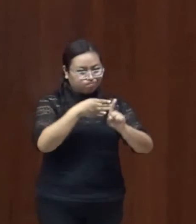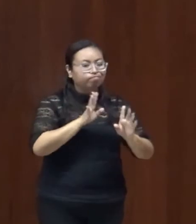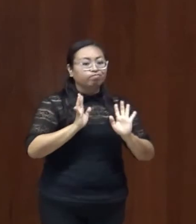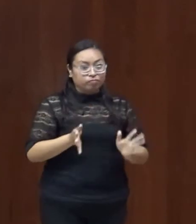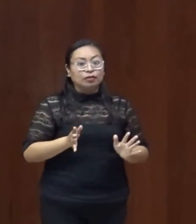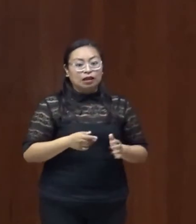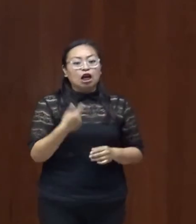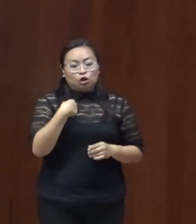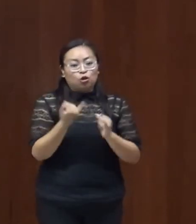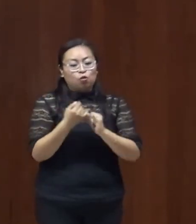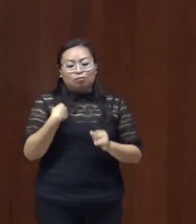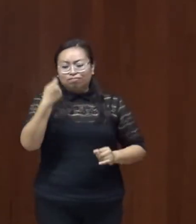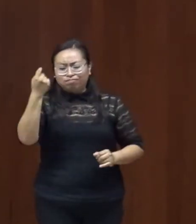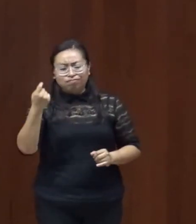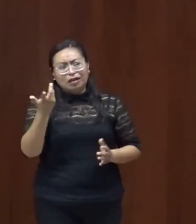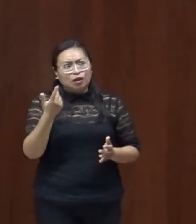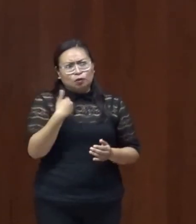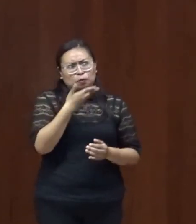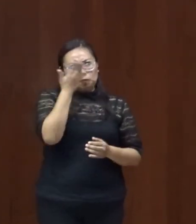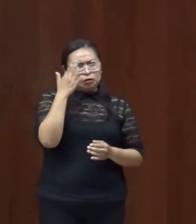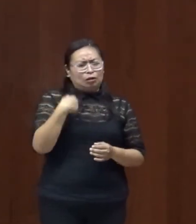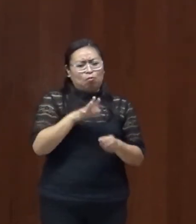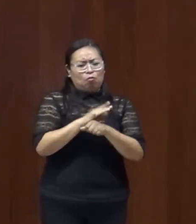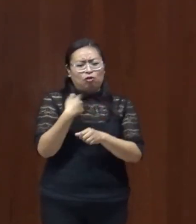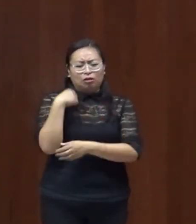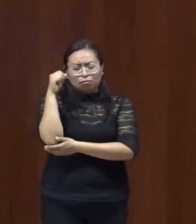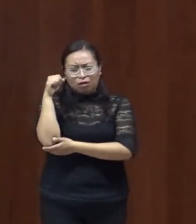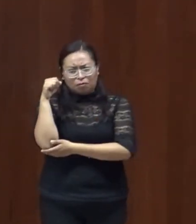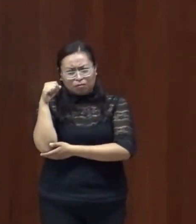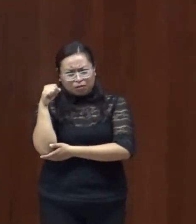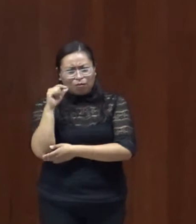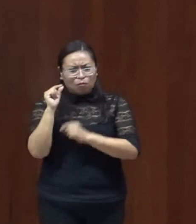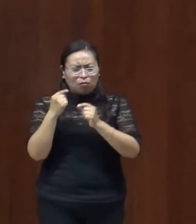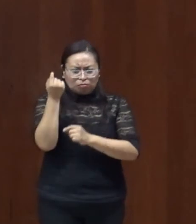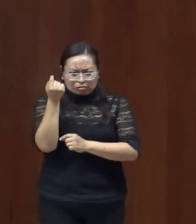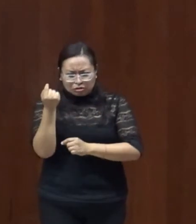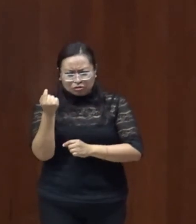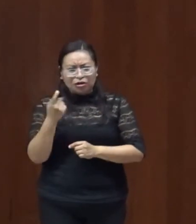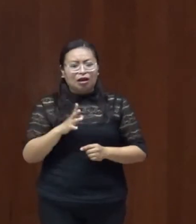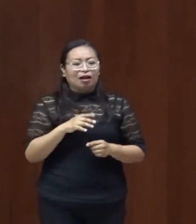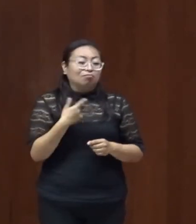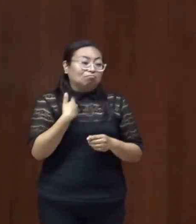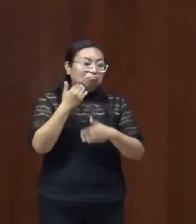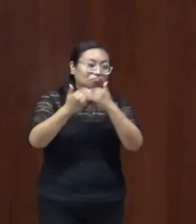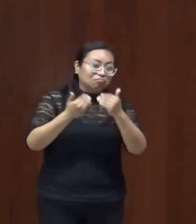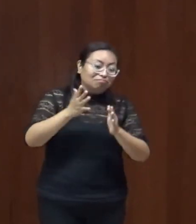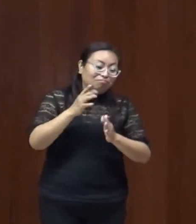mi estatura quién sabe por qué se va reduciendo con los dos años pero soy una persona creo que de